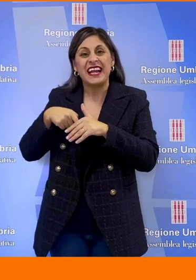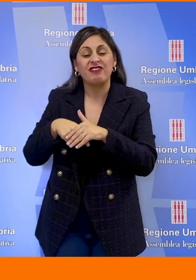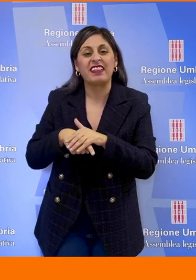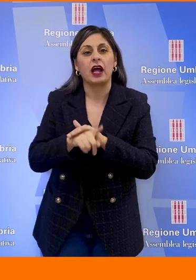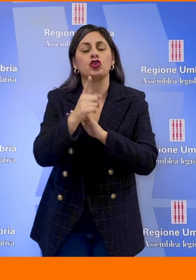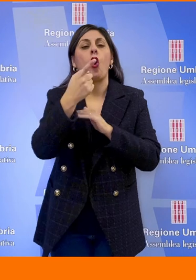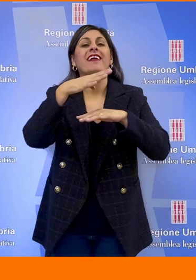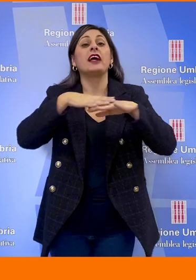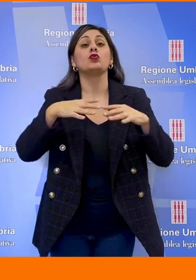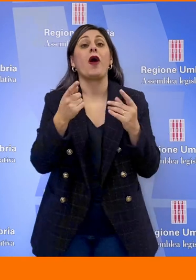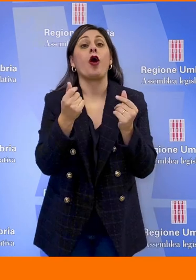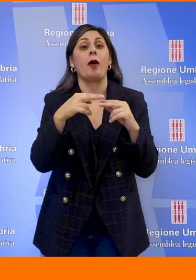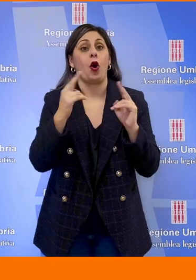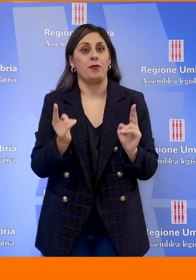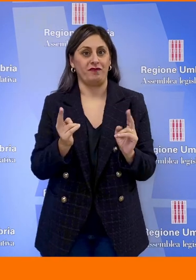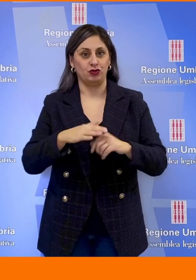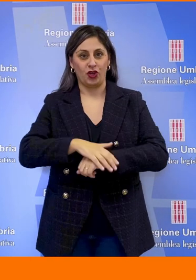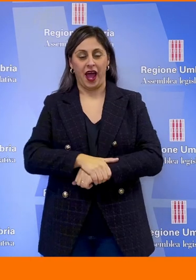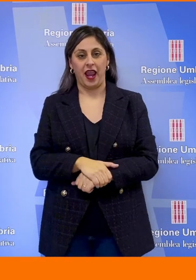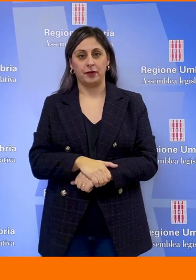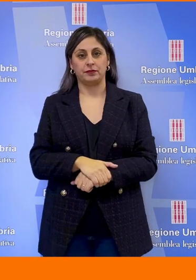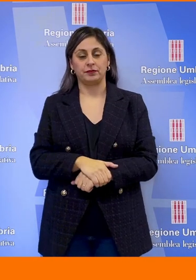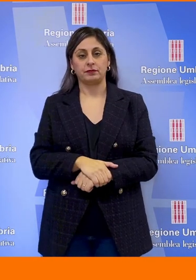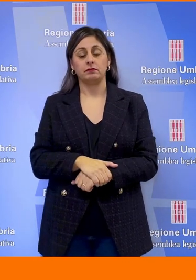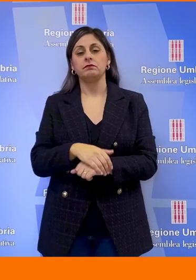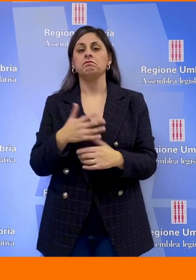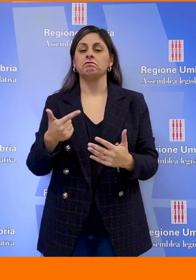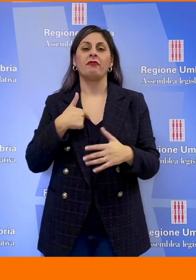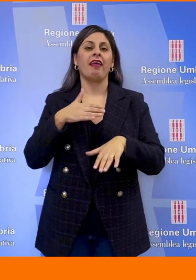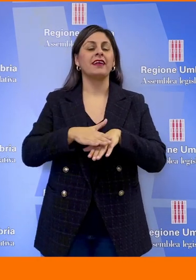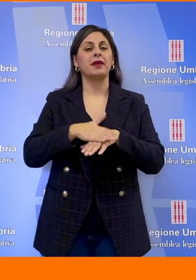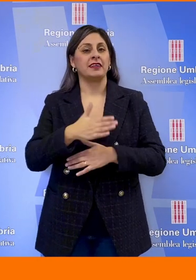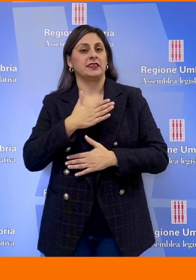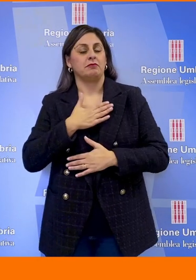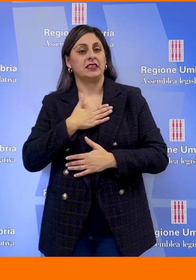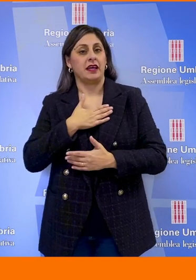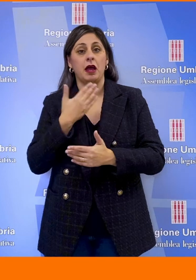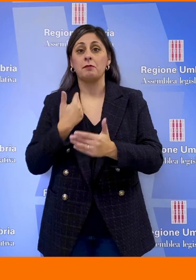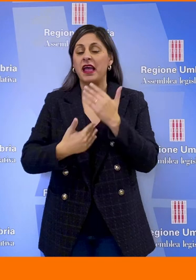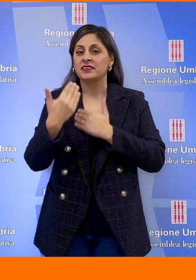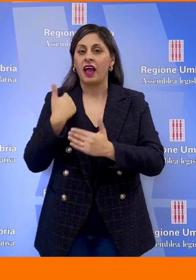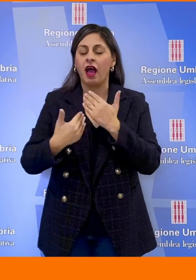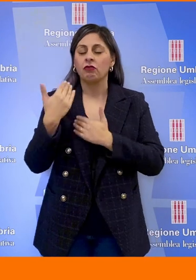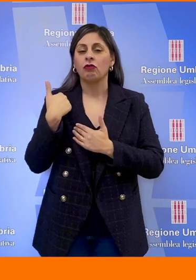Per le mie esperienze pergresse posso benissimo dire che